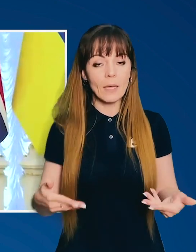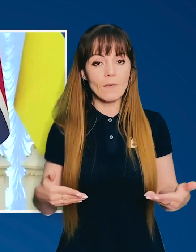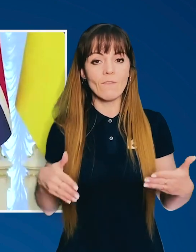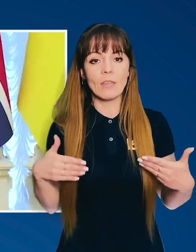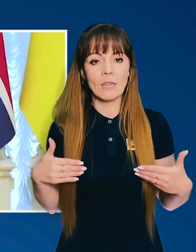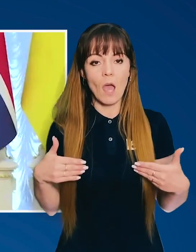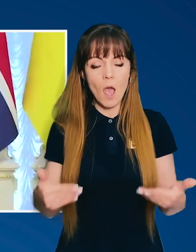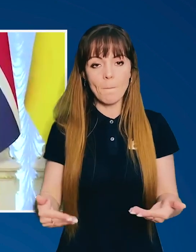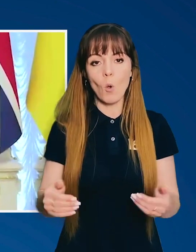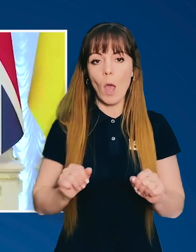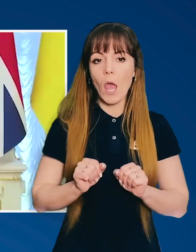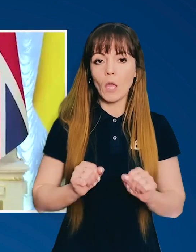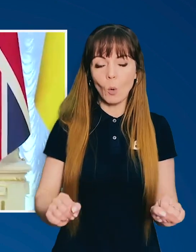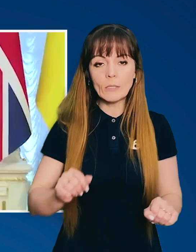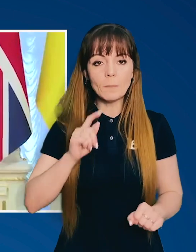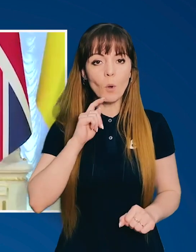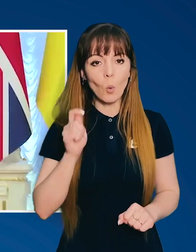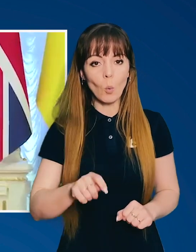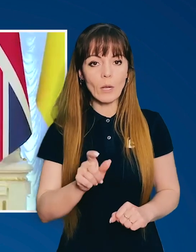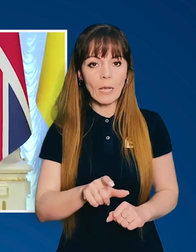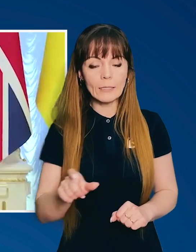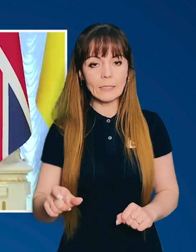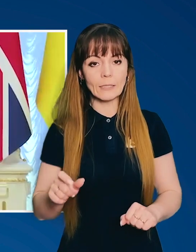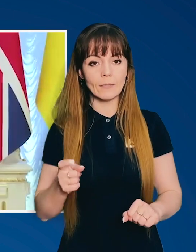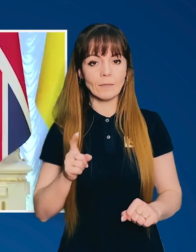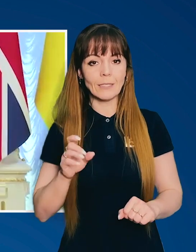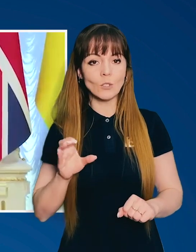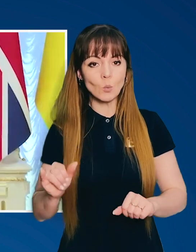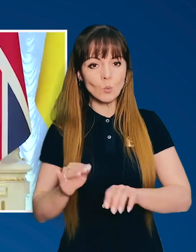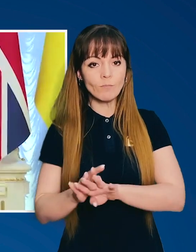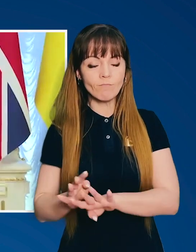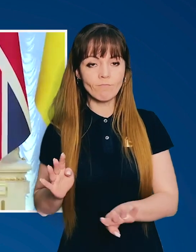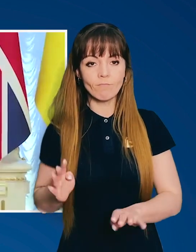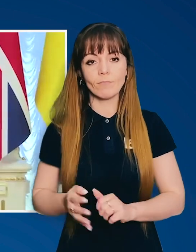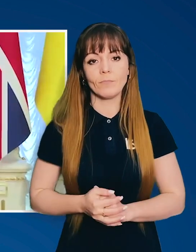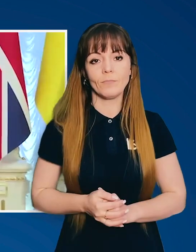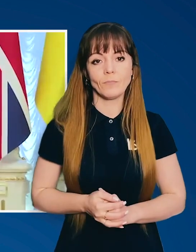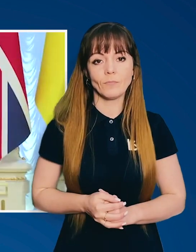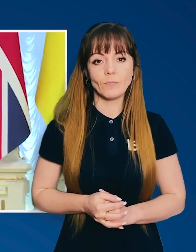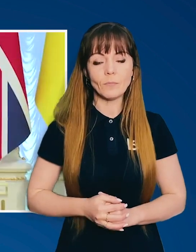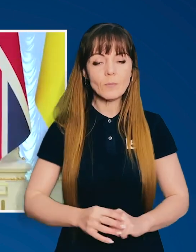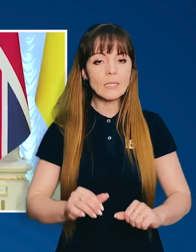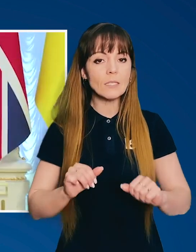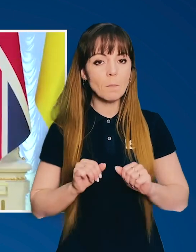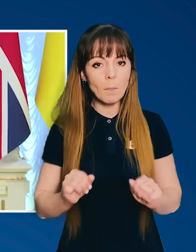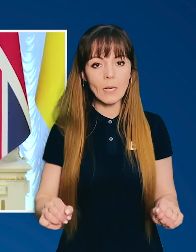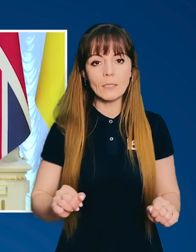Ми вітаємо героїзм українських збройних сил.